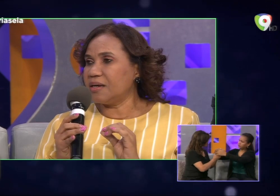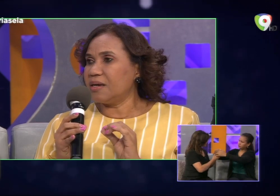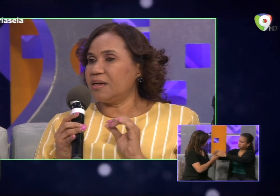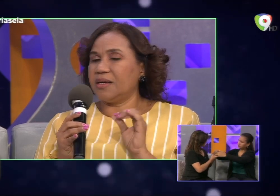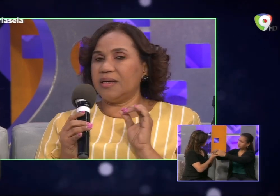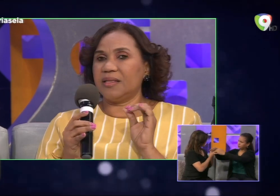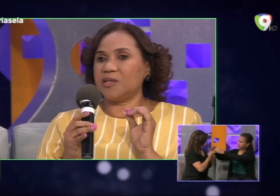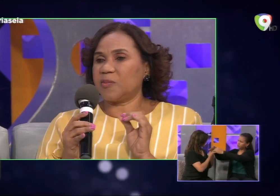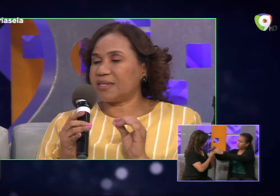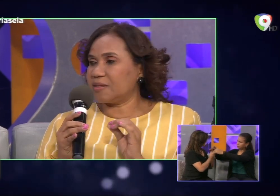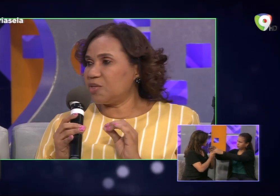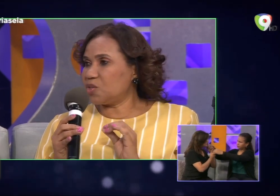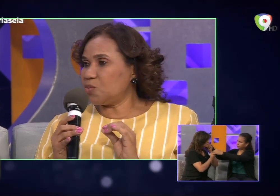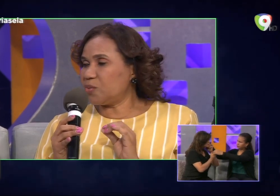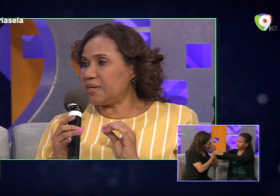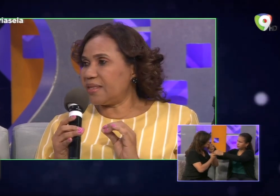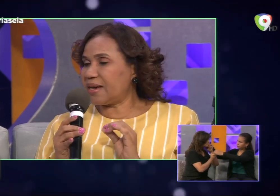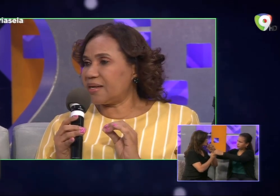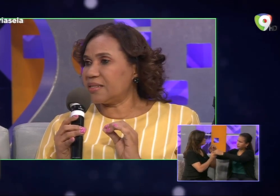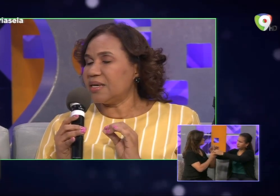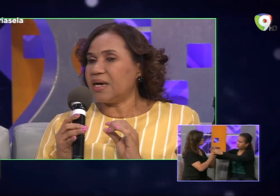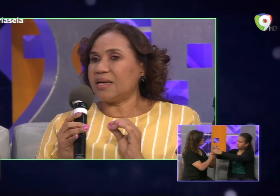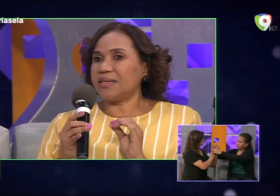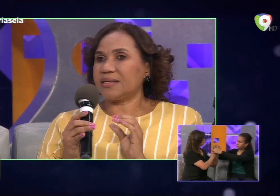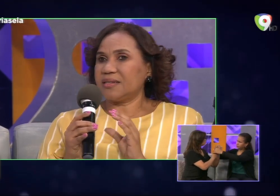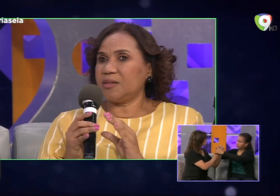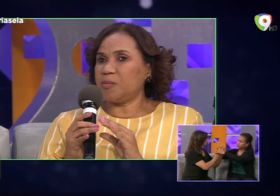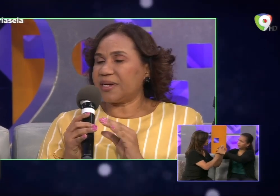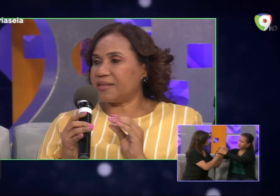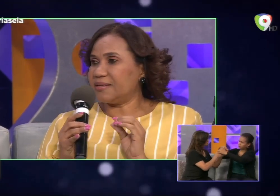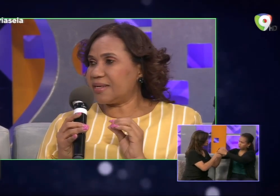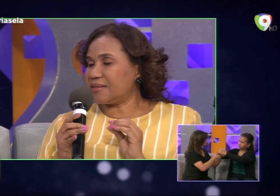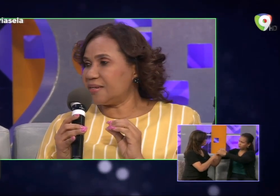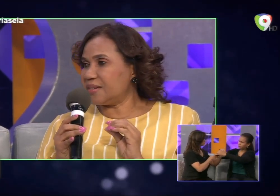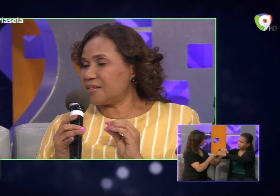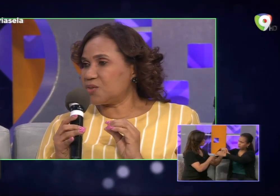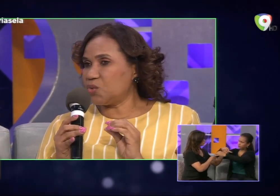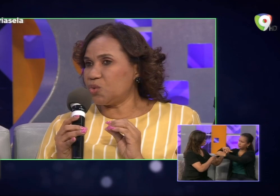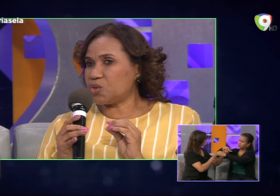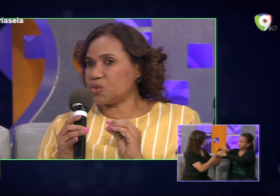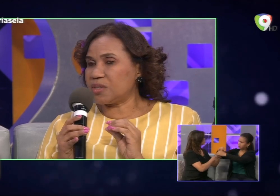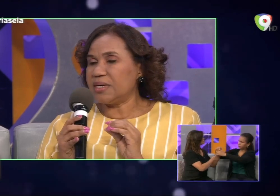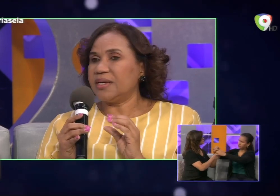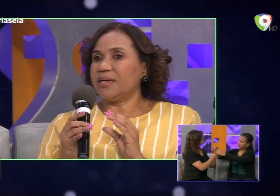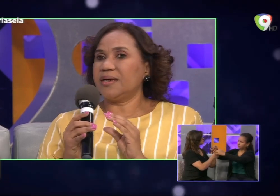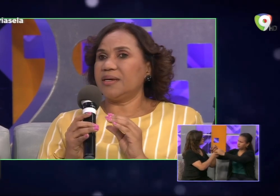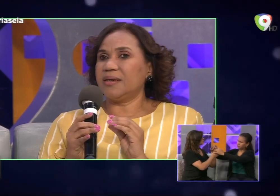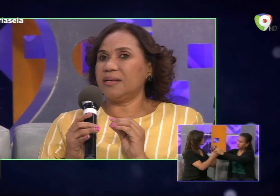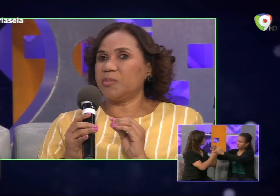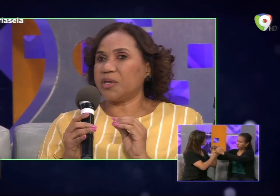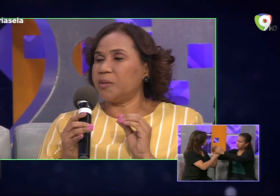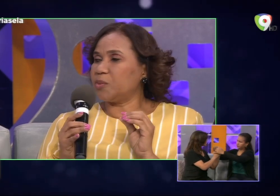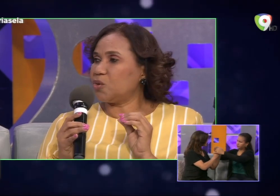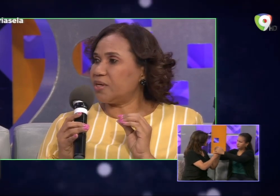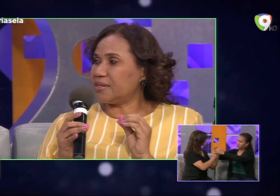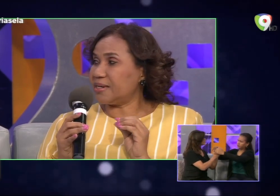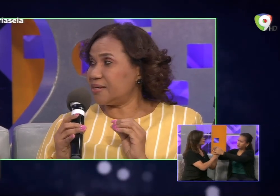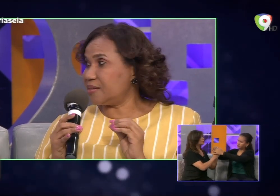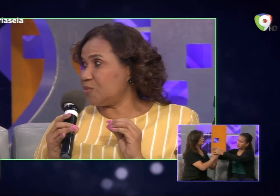desplazamiento y movilidad allá se imparten talleres cursos por ejemplo de inteligencia